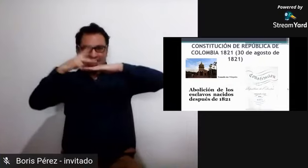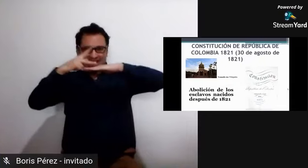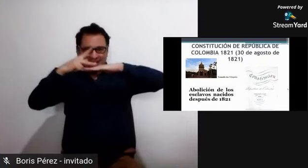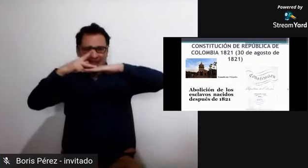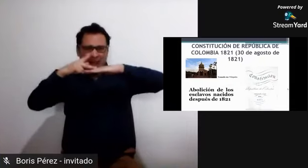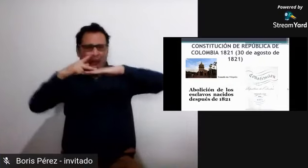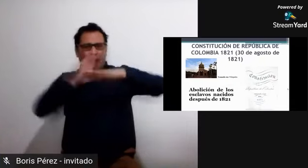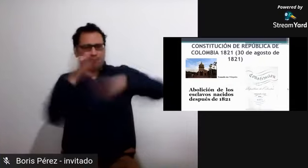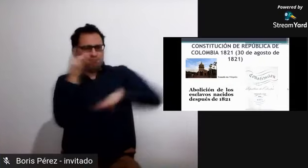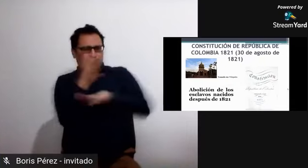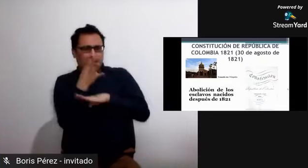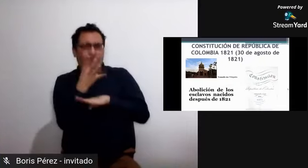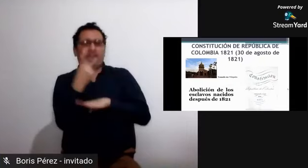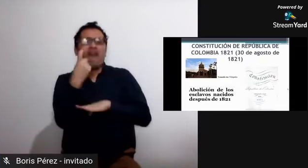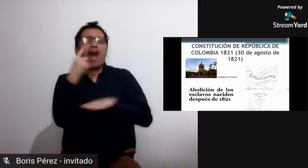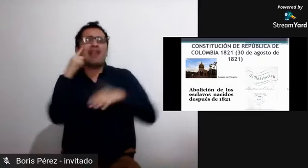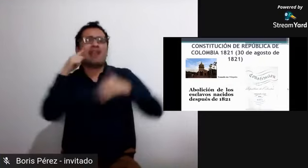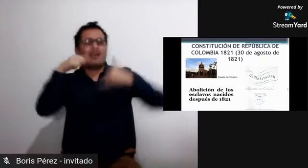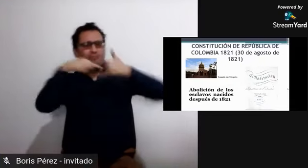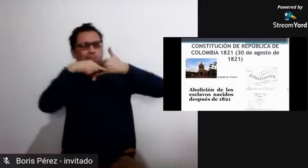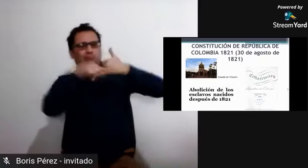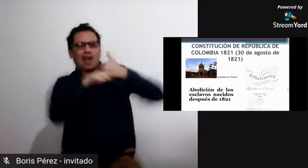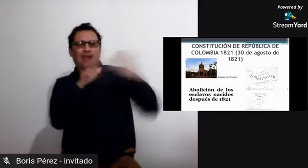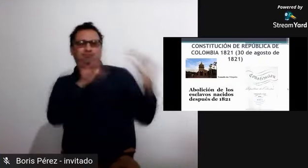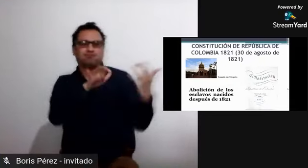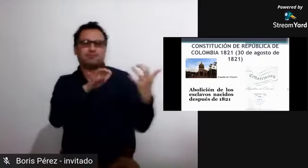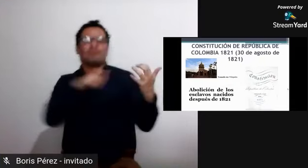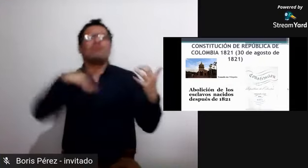Como les mencionaba anteriormente,